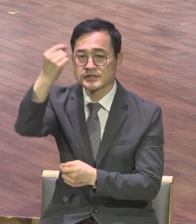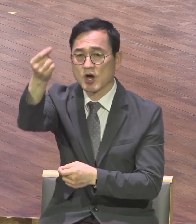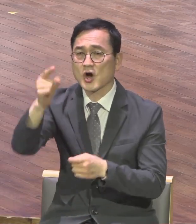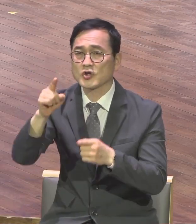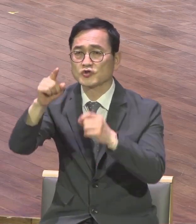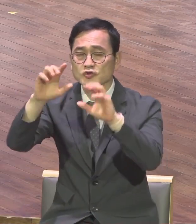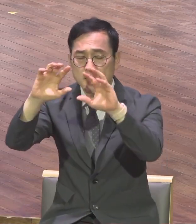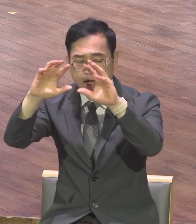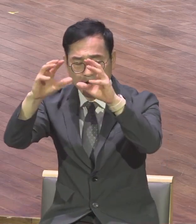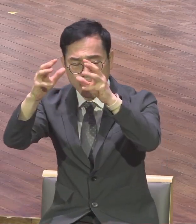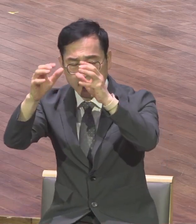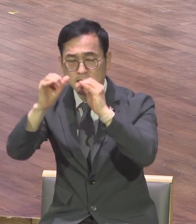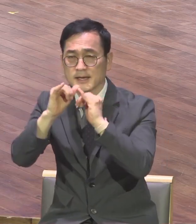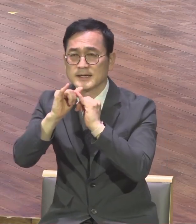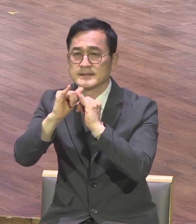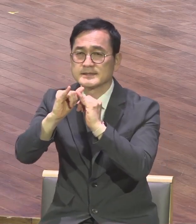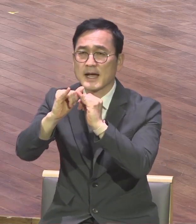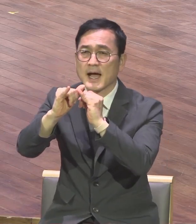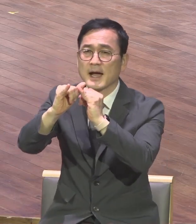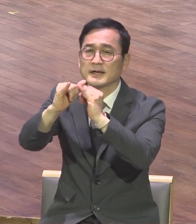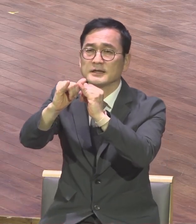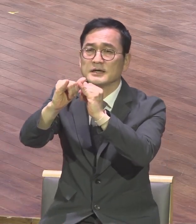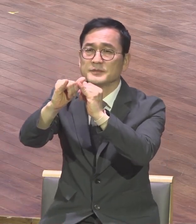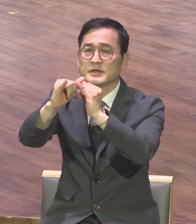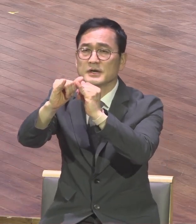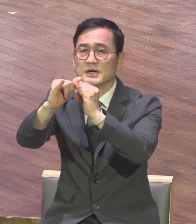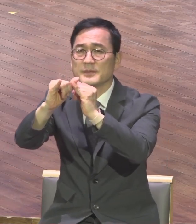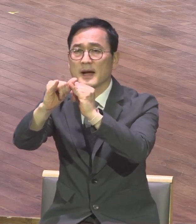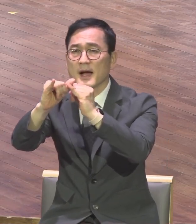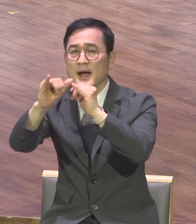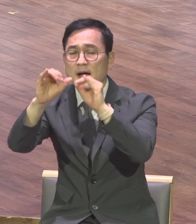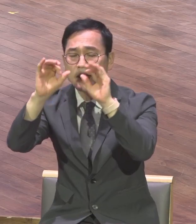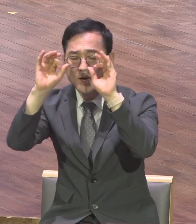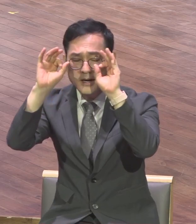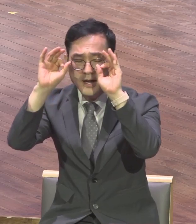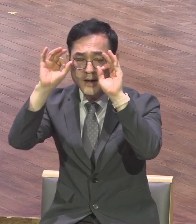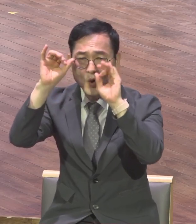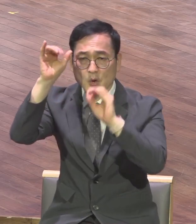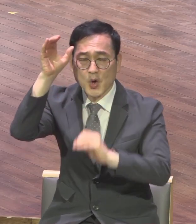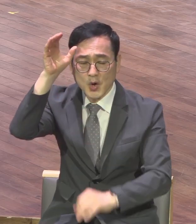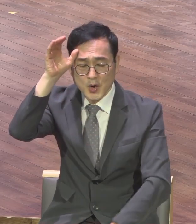창동의 삶을 바라보고